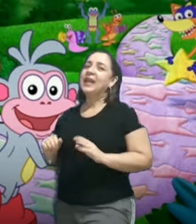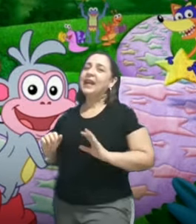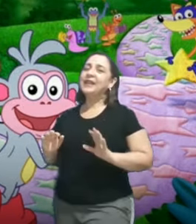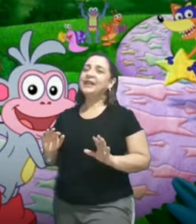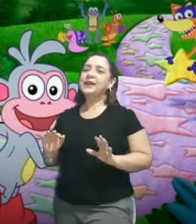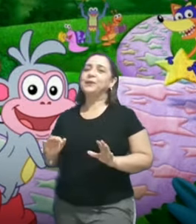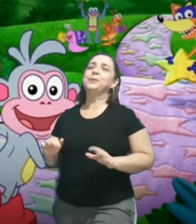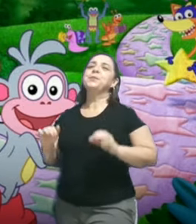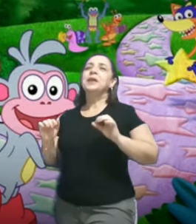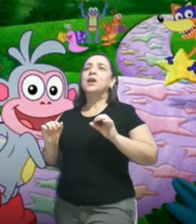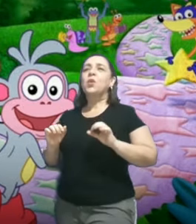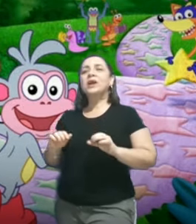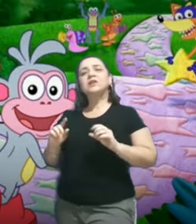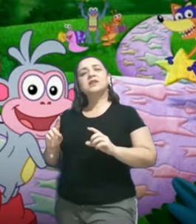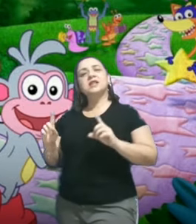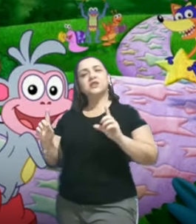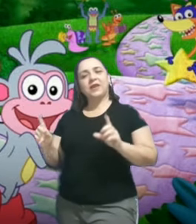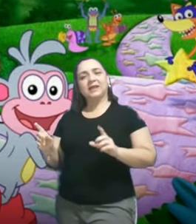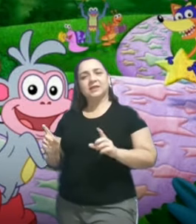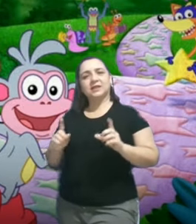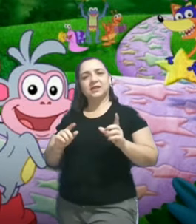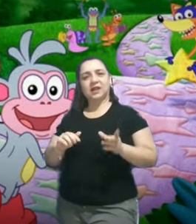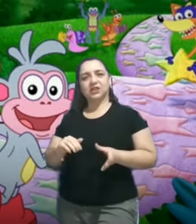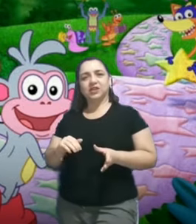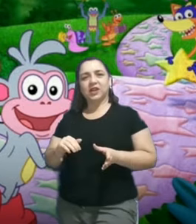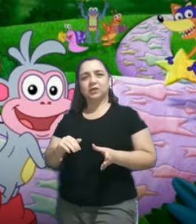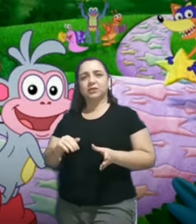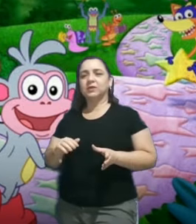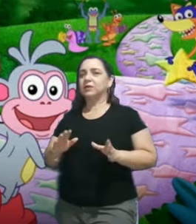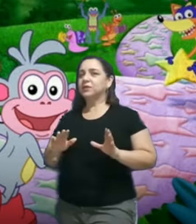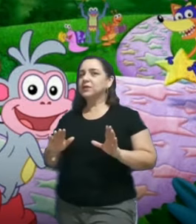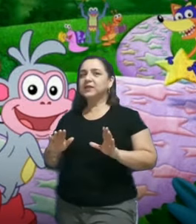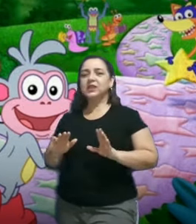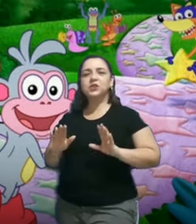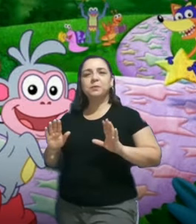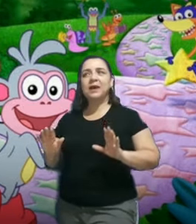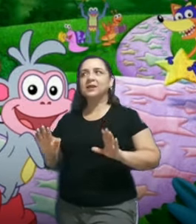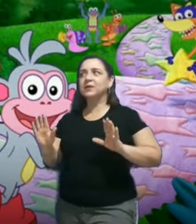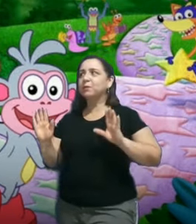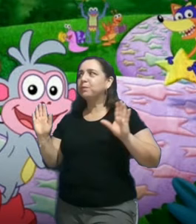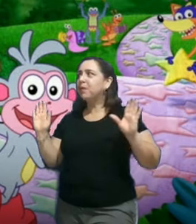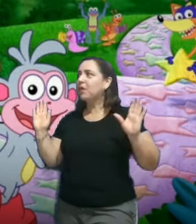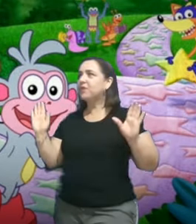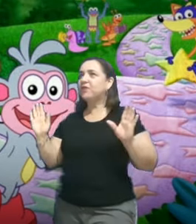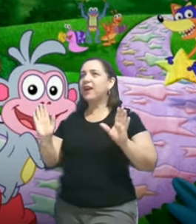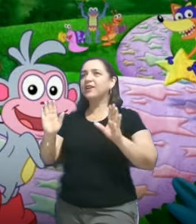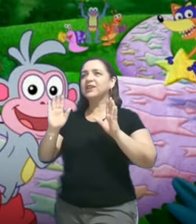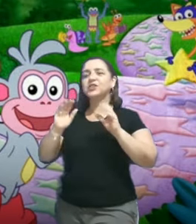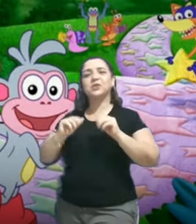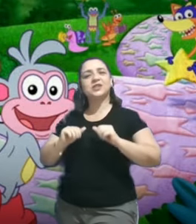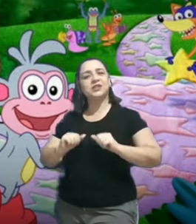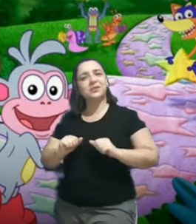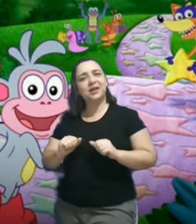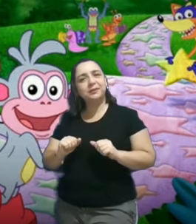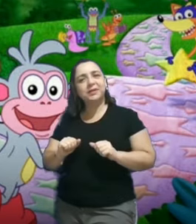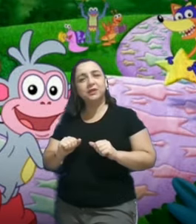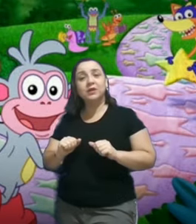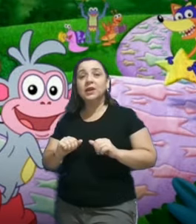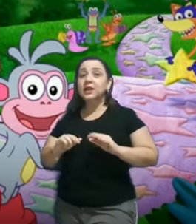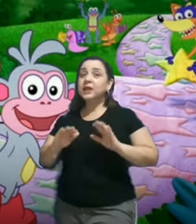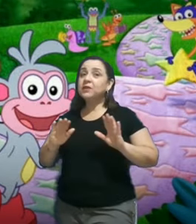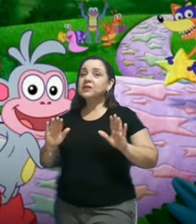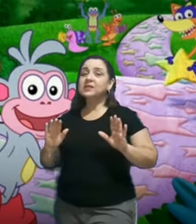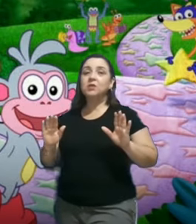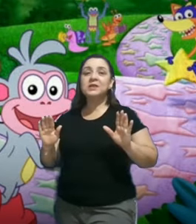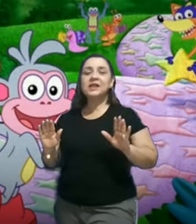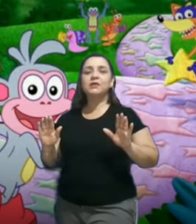Então, quando vocês fazem esse trajeto, vocês passam por várias coisas no caminho,